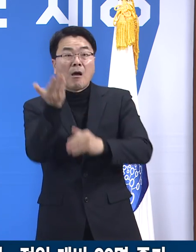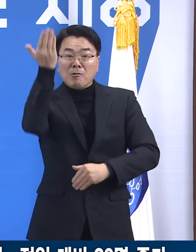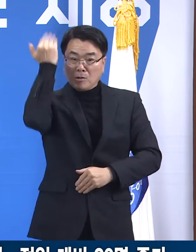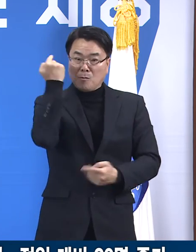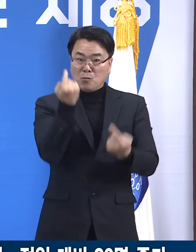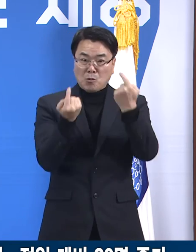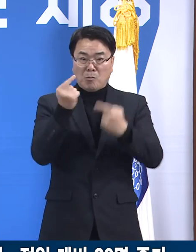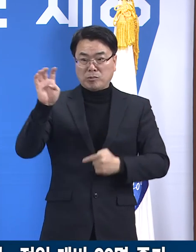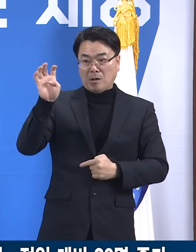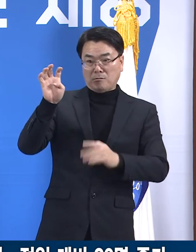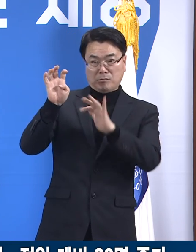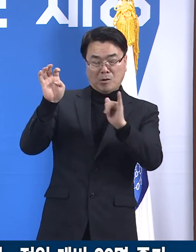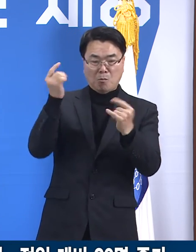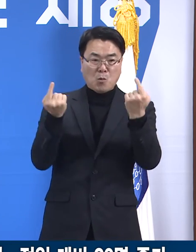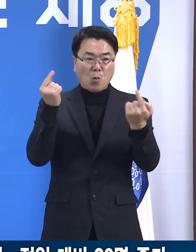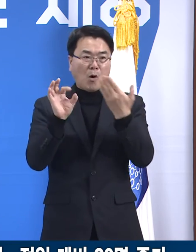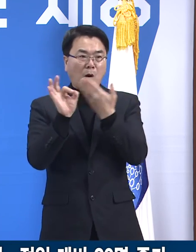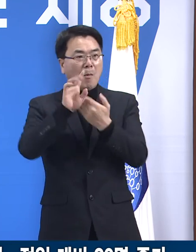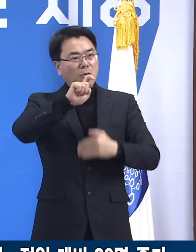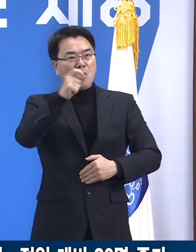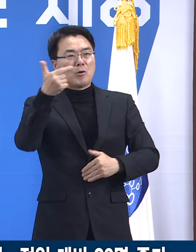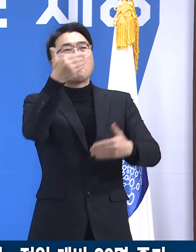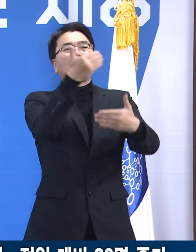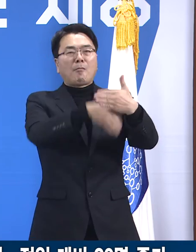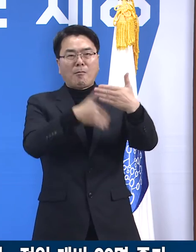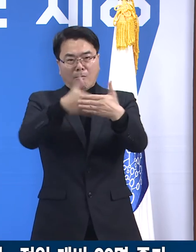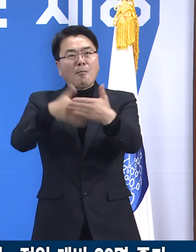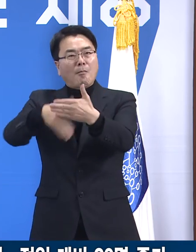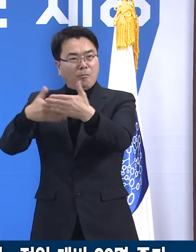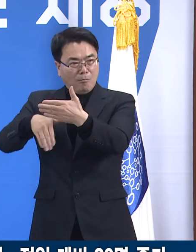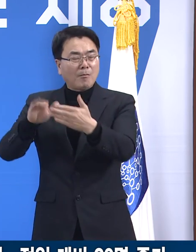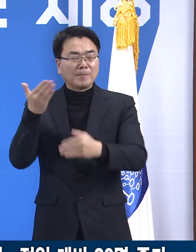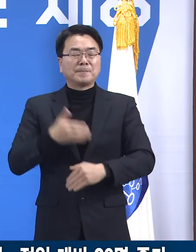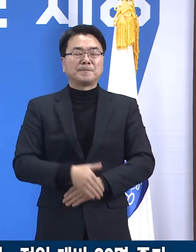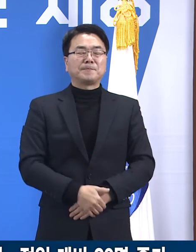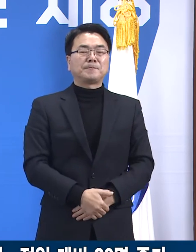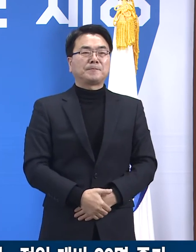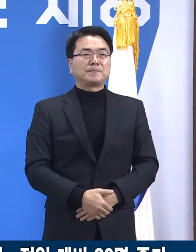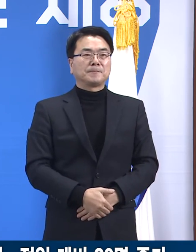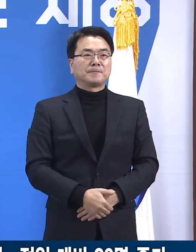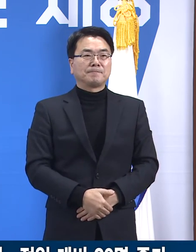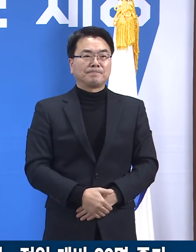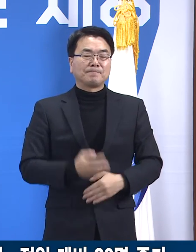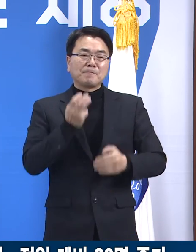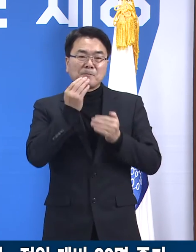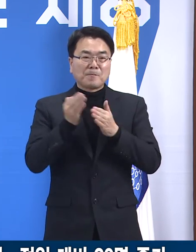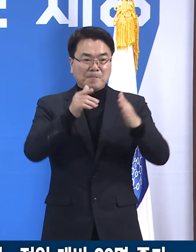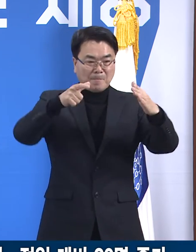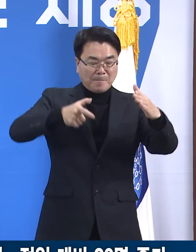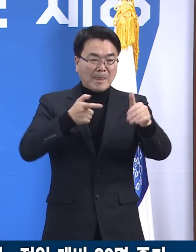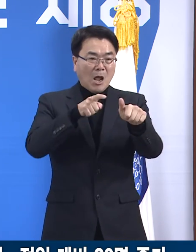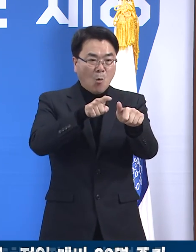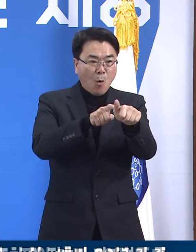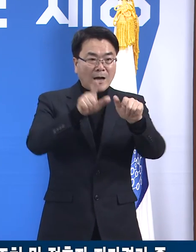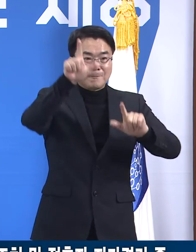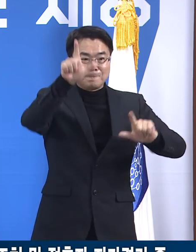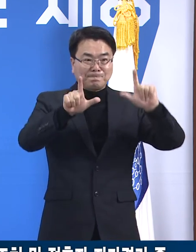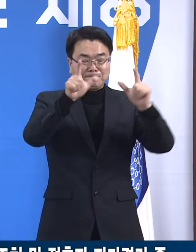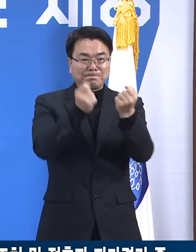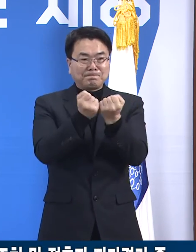16명 감소한 결과였습니다. 도내 주요 확진 상황에 대해서